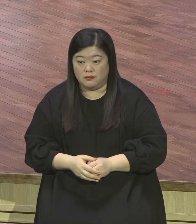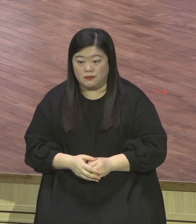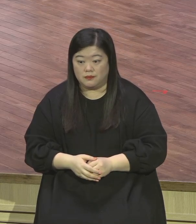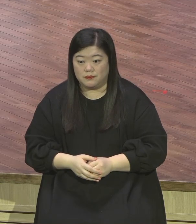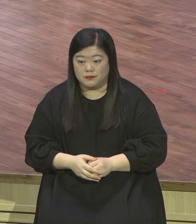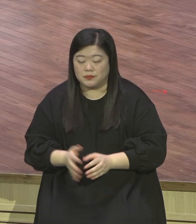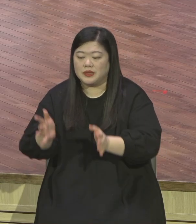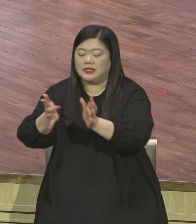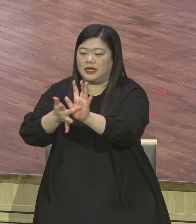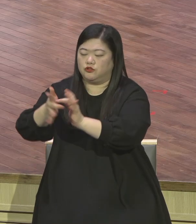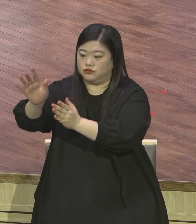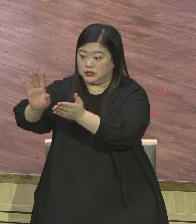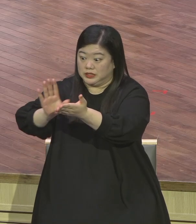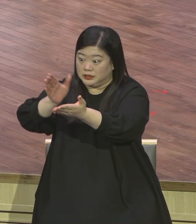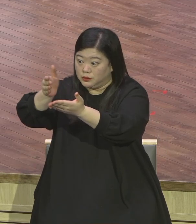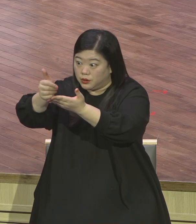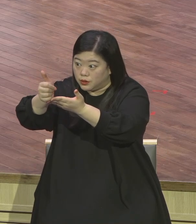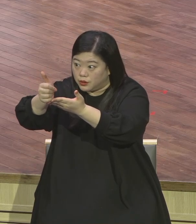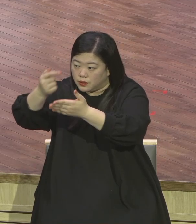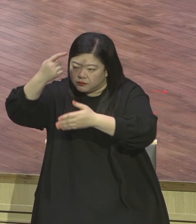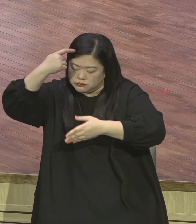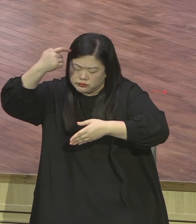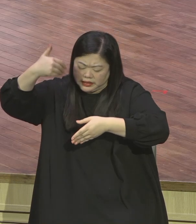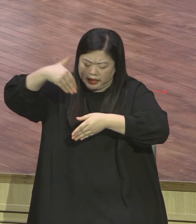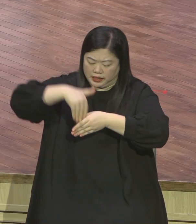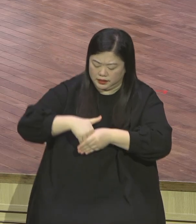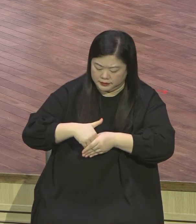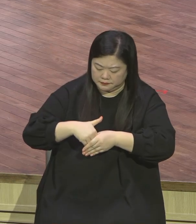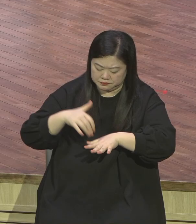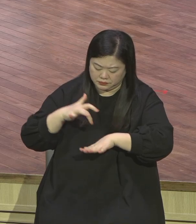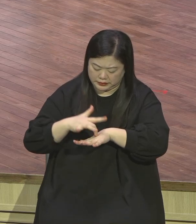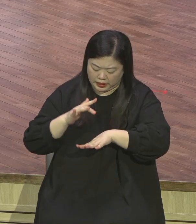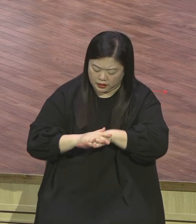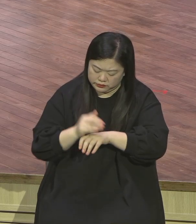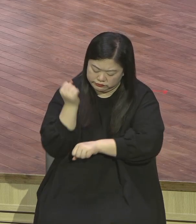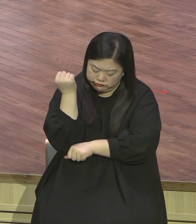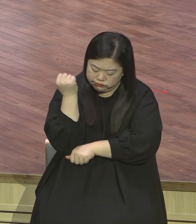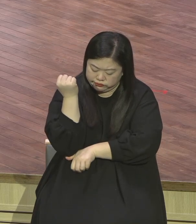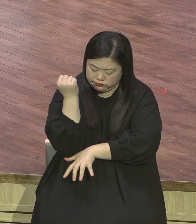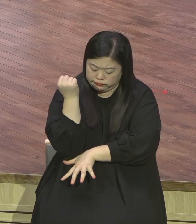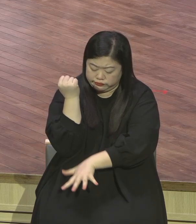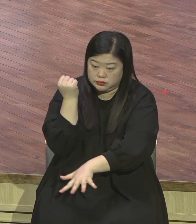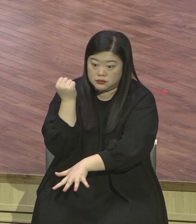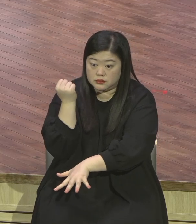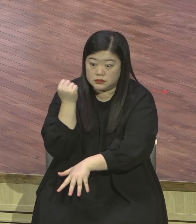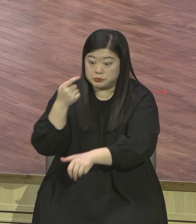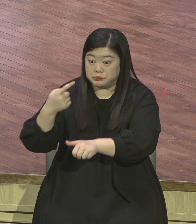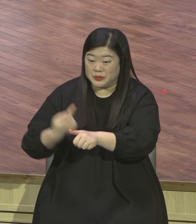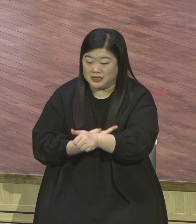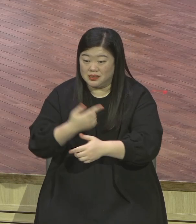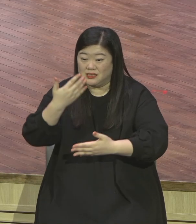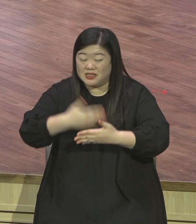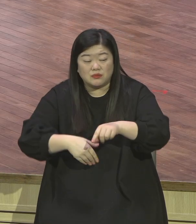뿌리 체질화 됐다 그러니 다른 것은 다 서론에 불과 예수도 좋고 없어도 좋고